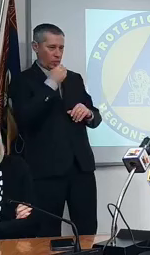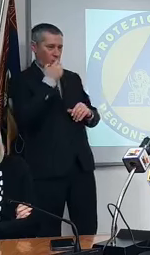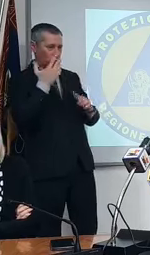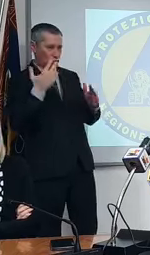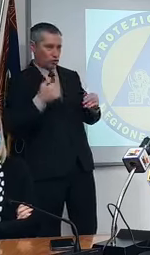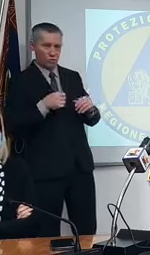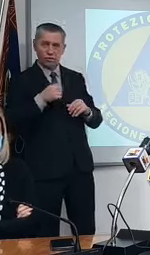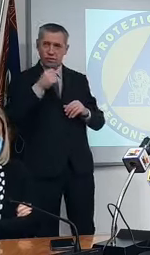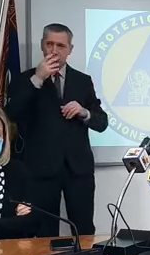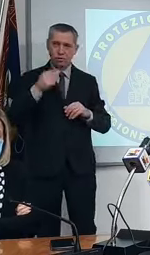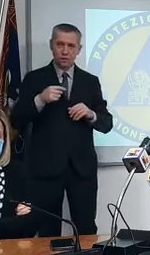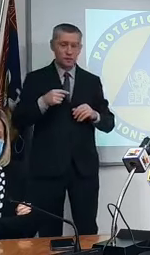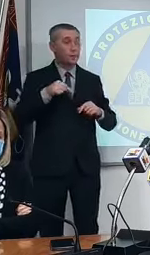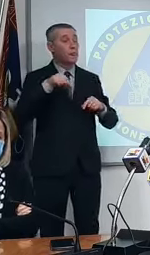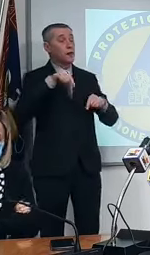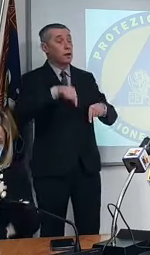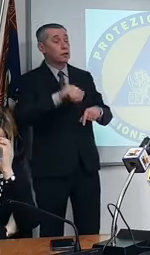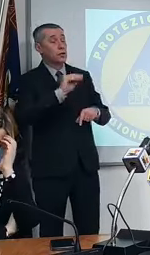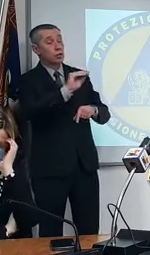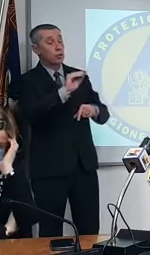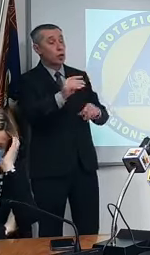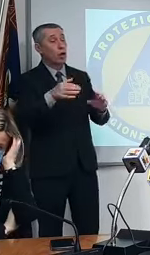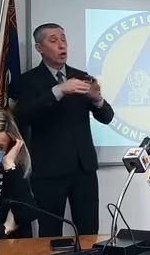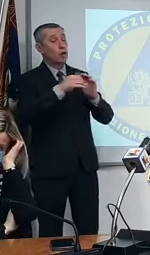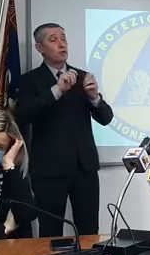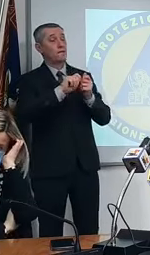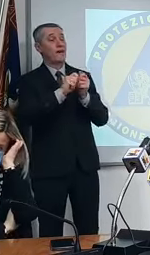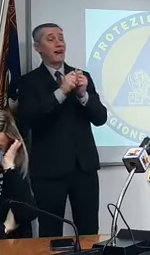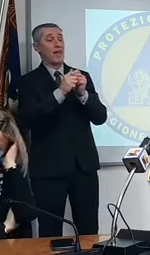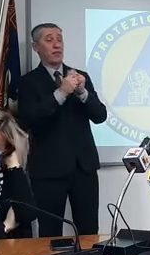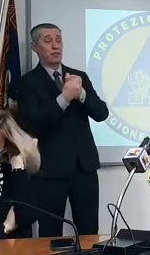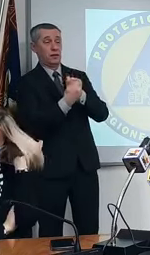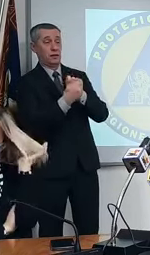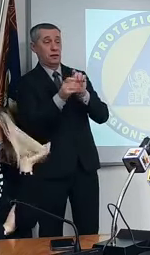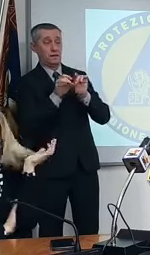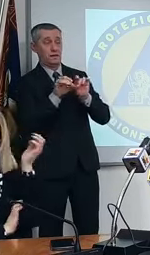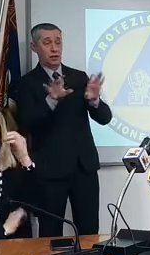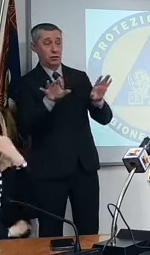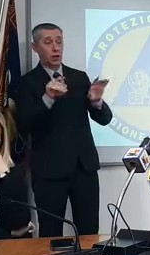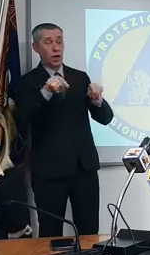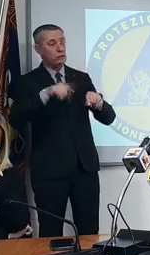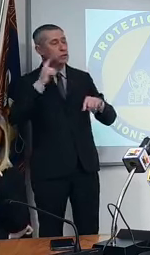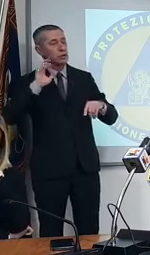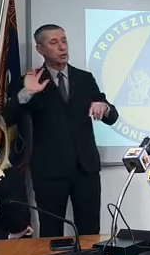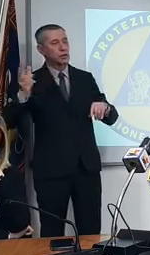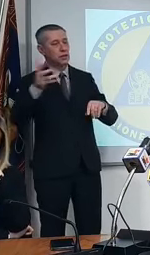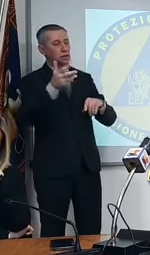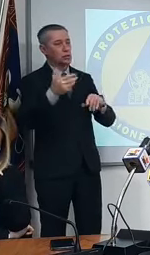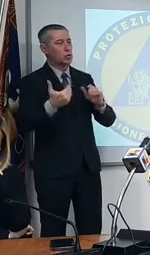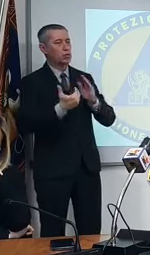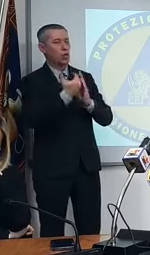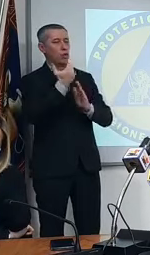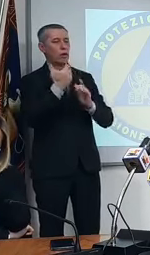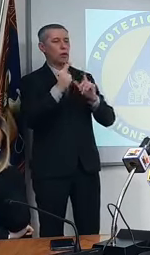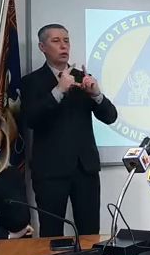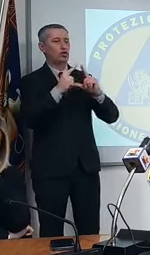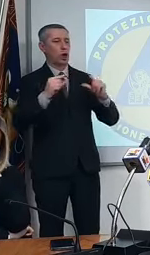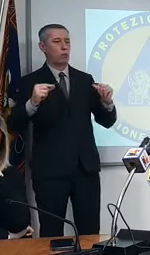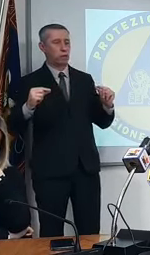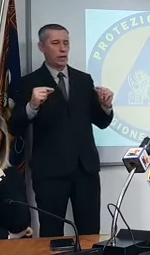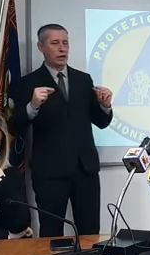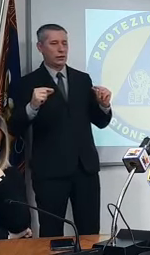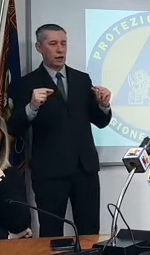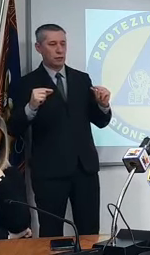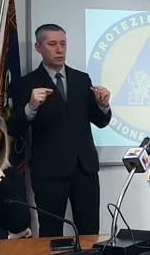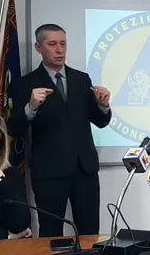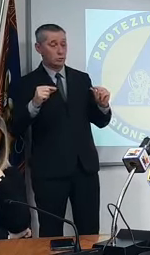varianti adesso si sente parlare di quella giapponese lei ha qualche contatto o ha avuto qualche novità